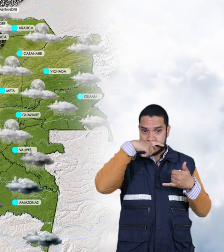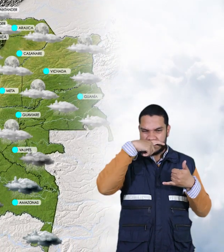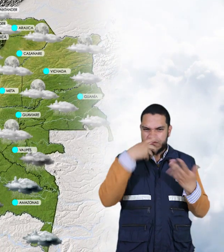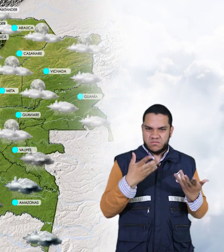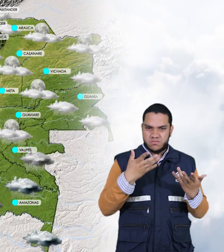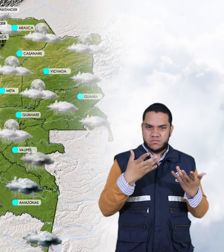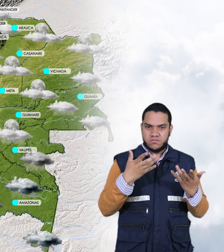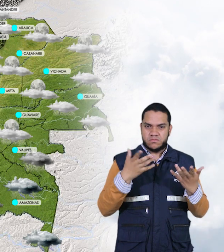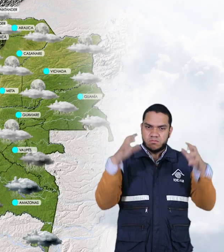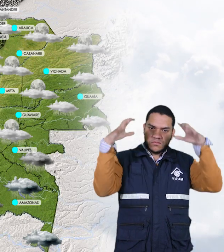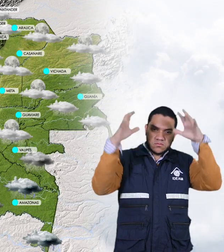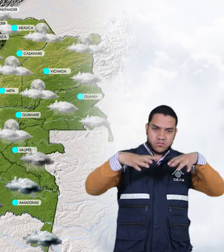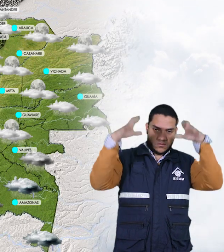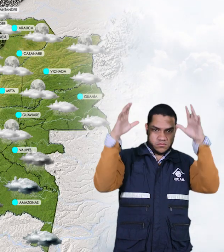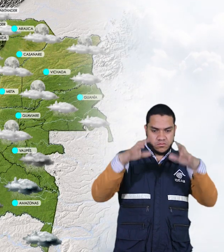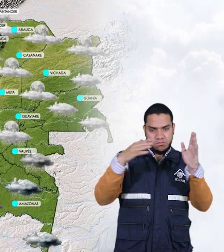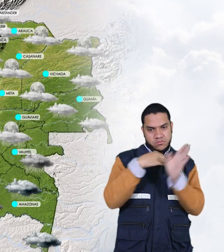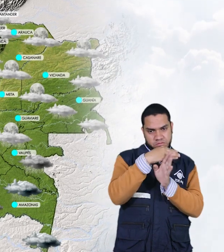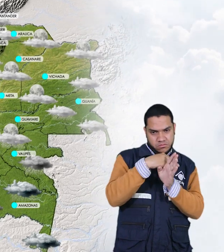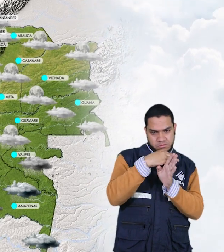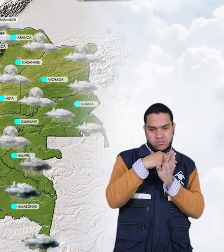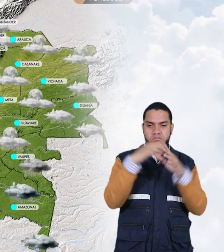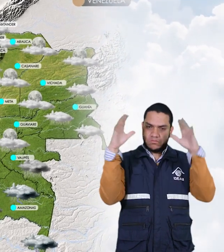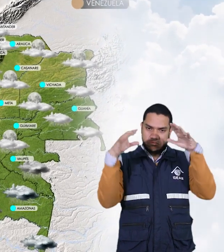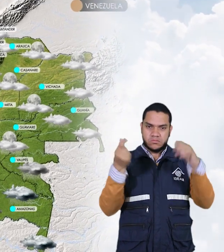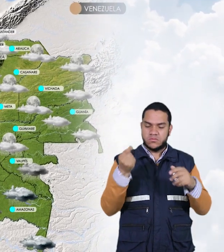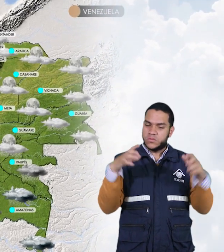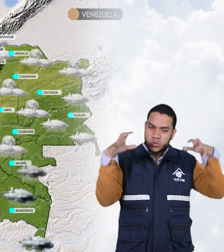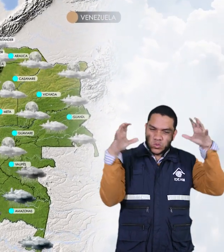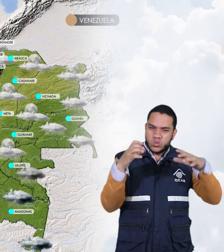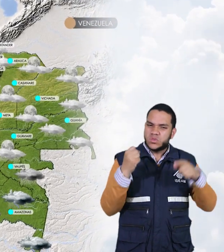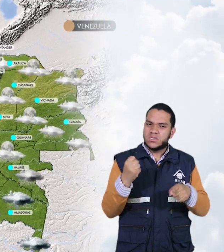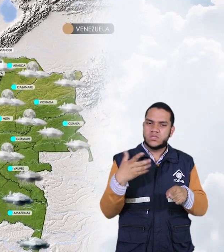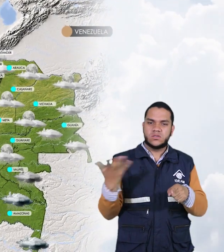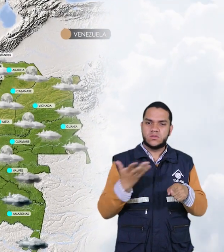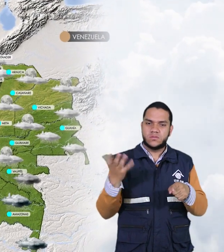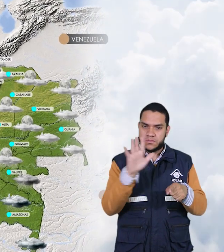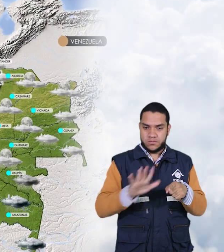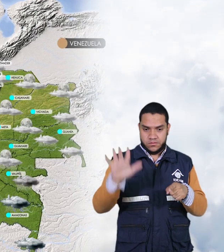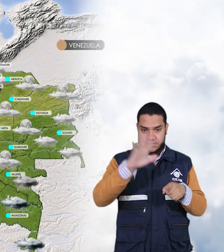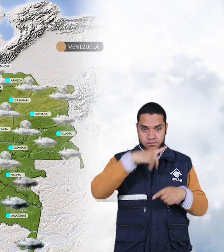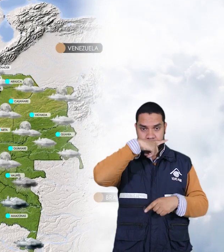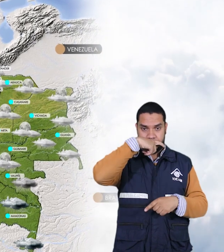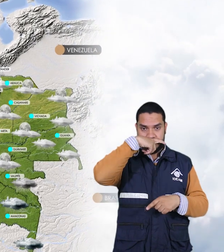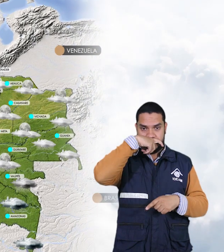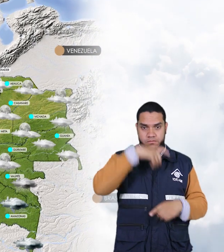son lluvias de carácter entre ligeras y moderadas, las de mayor intensidad en el departamento de Amazonas.